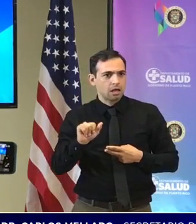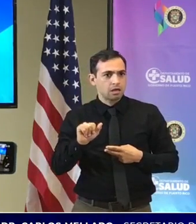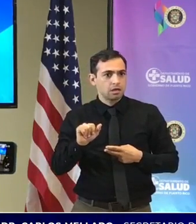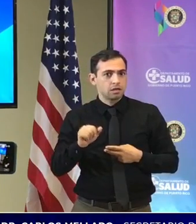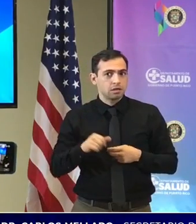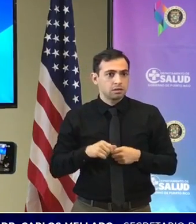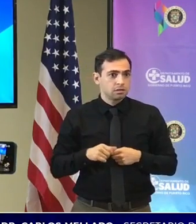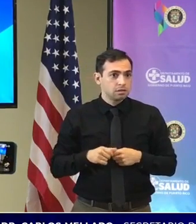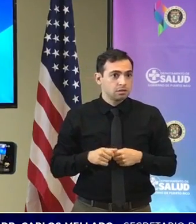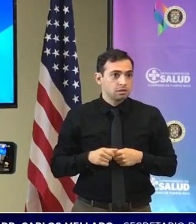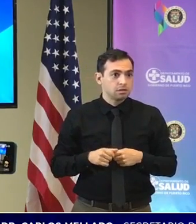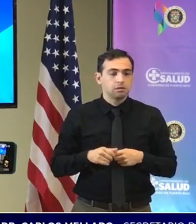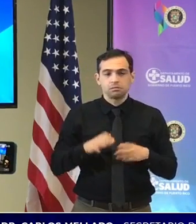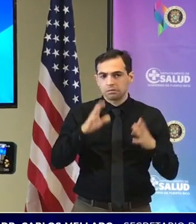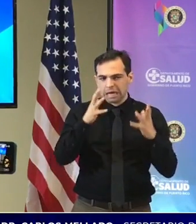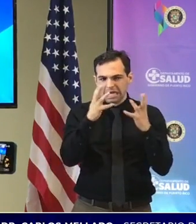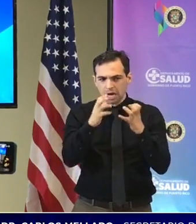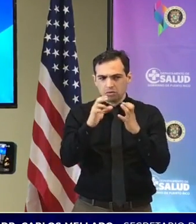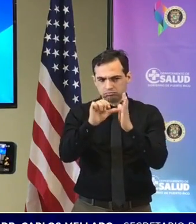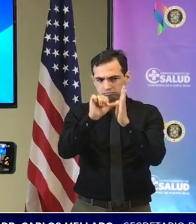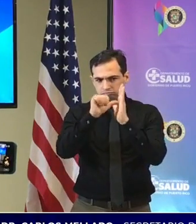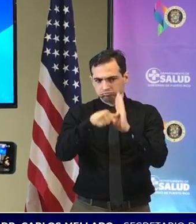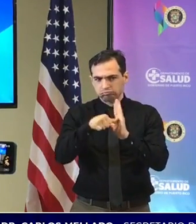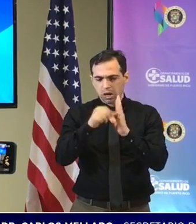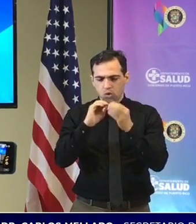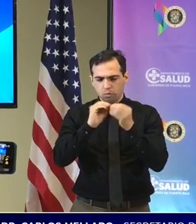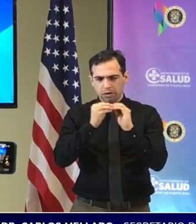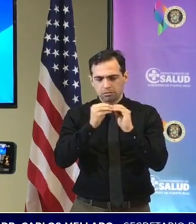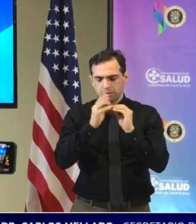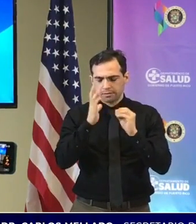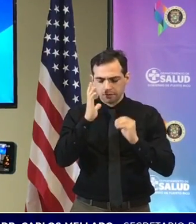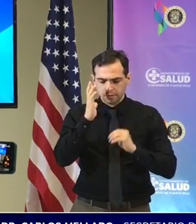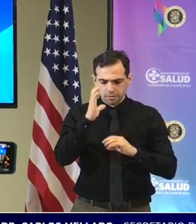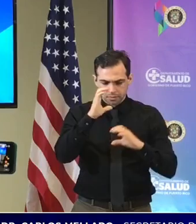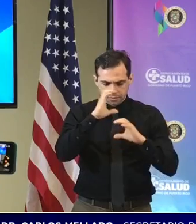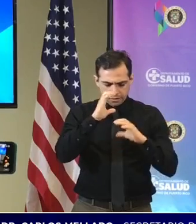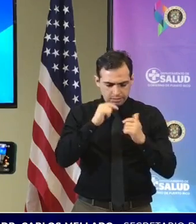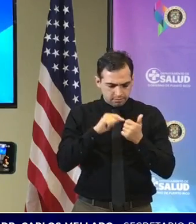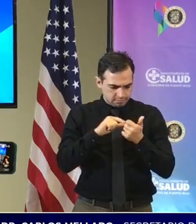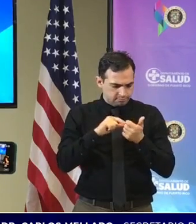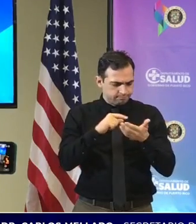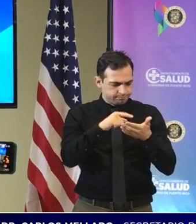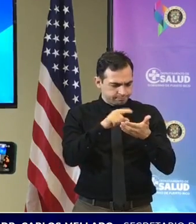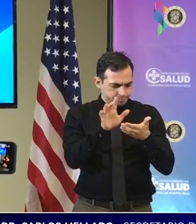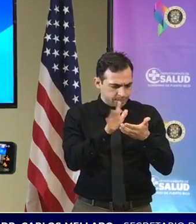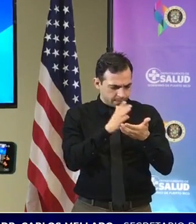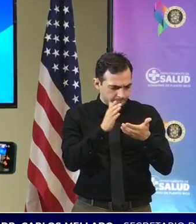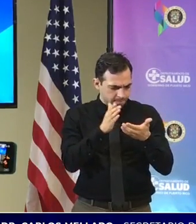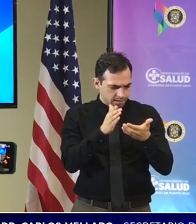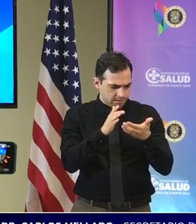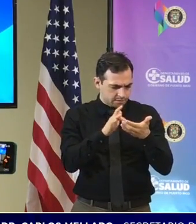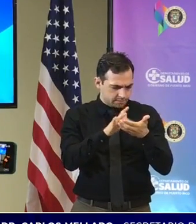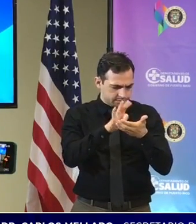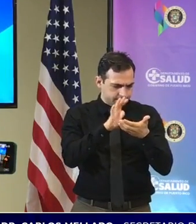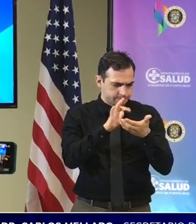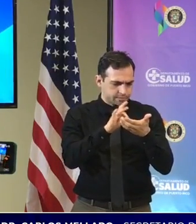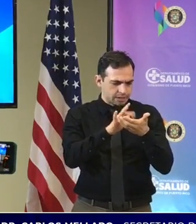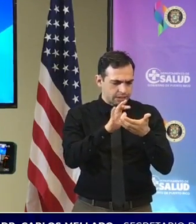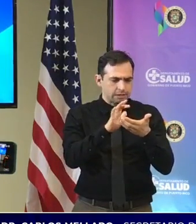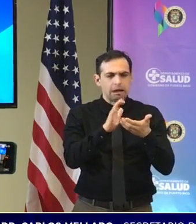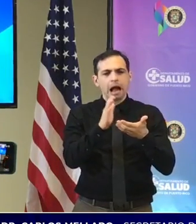pero si quiero destacar que se se miraron varias personas que no tenían este